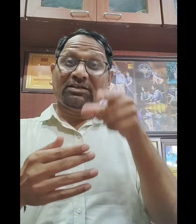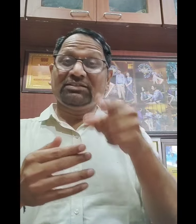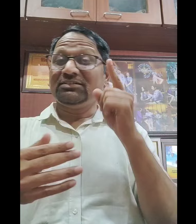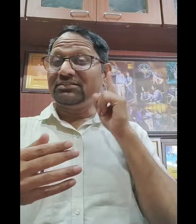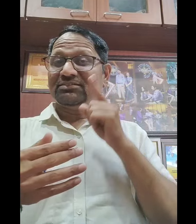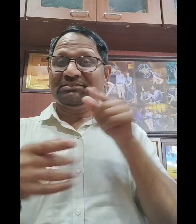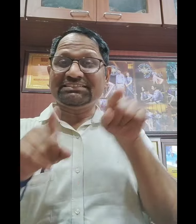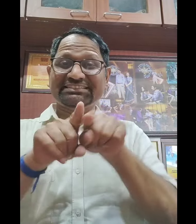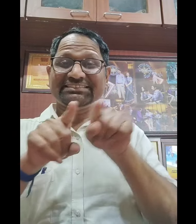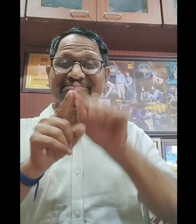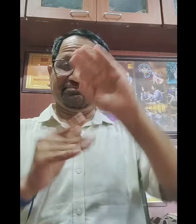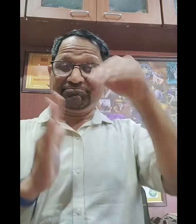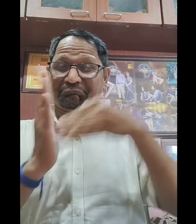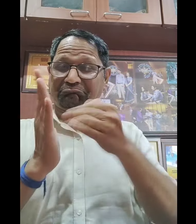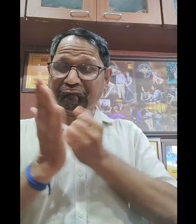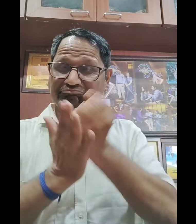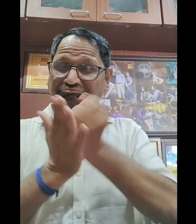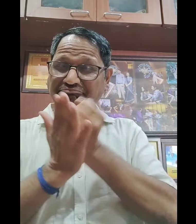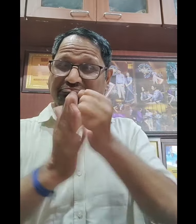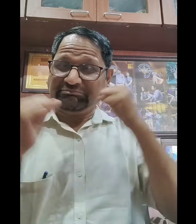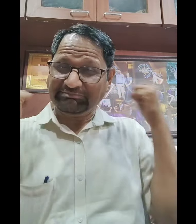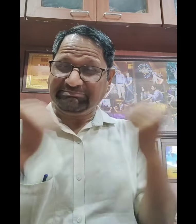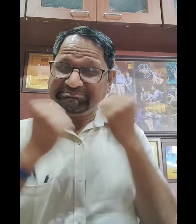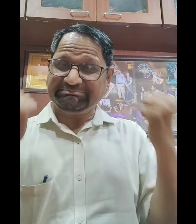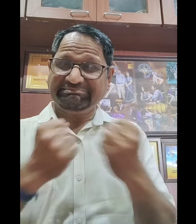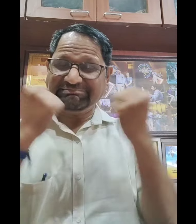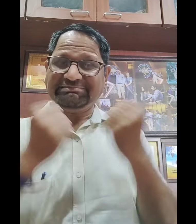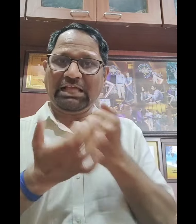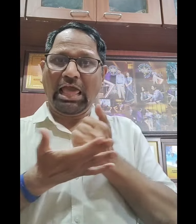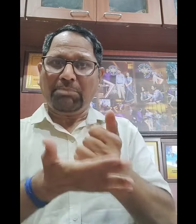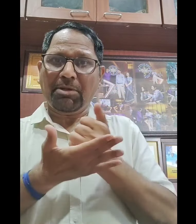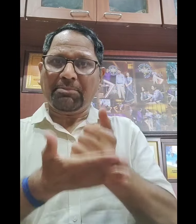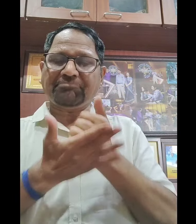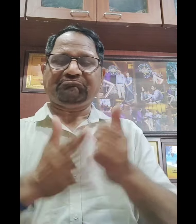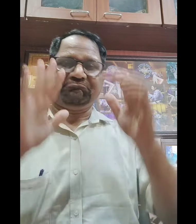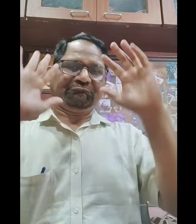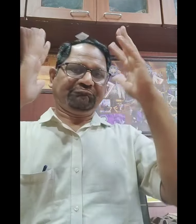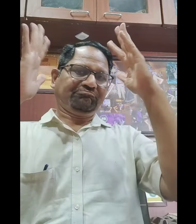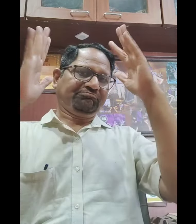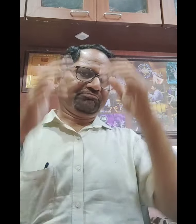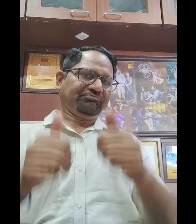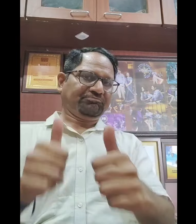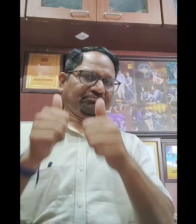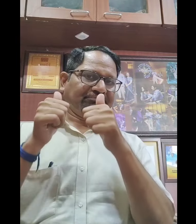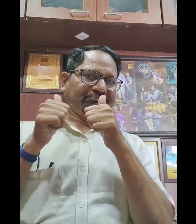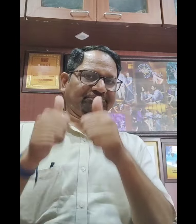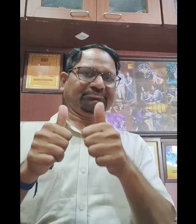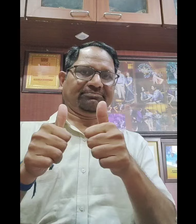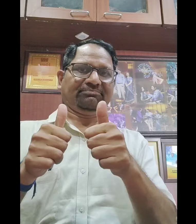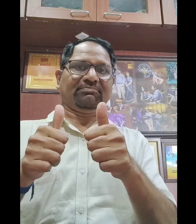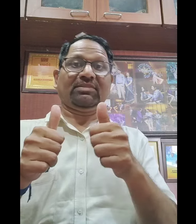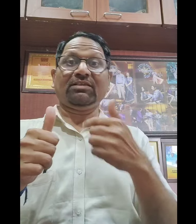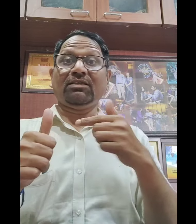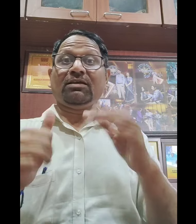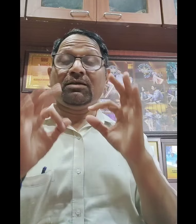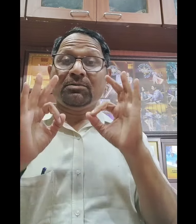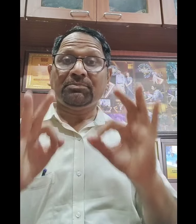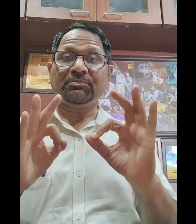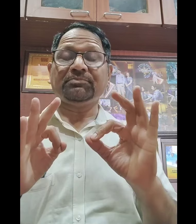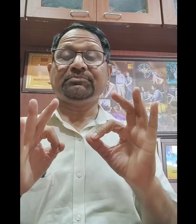Sign Language की कोई course करने की किसी भी प्रकार की फीस ना लगे और सभी लोगों के लिए मैं कहना